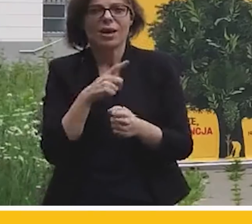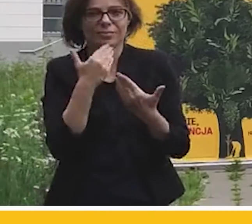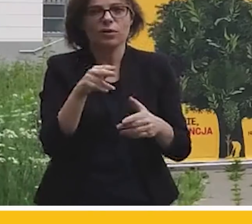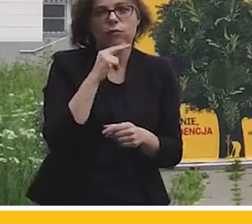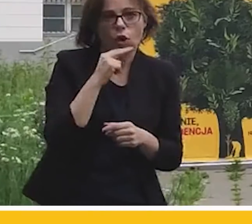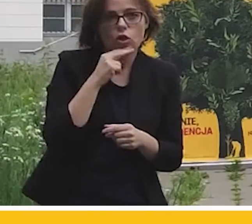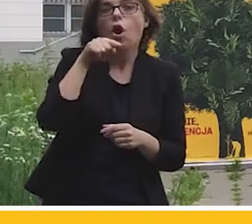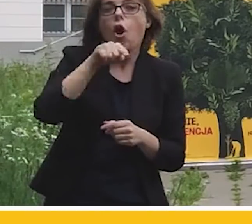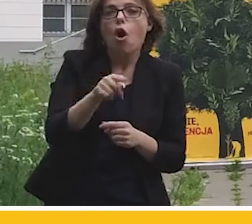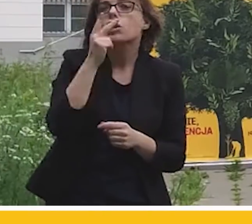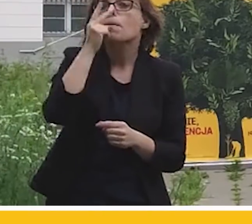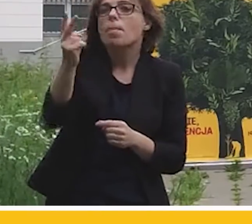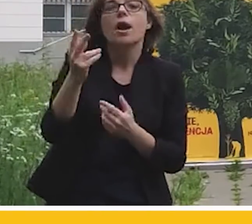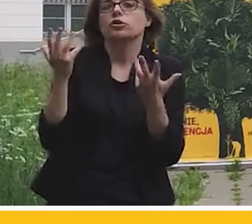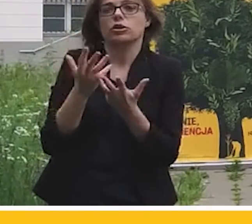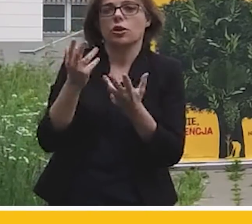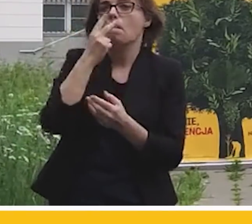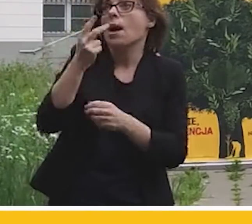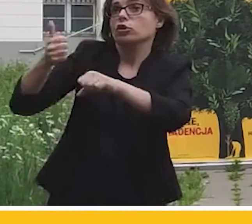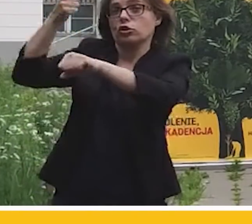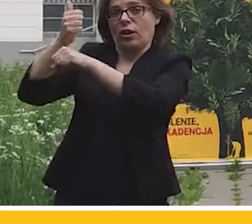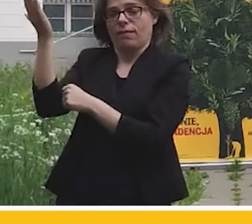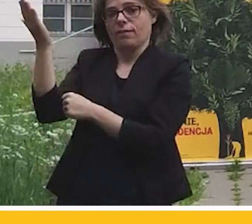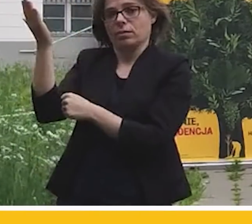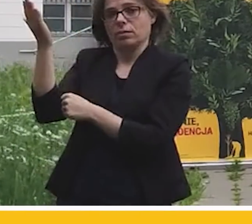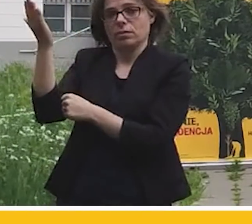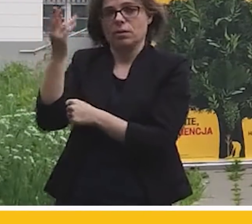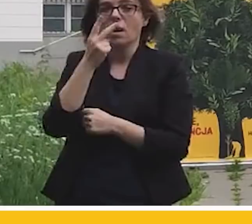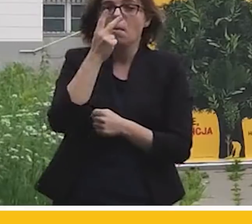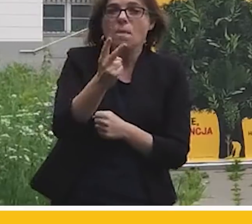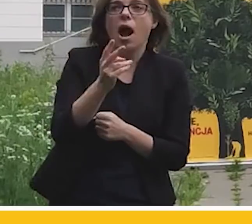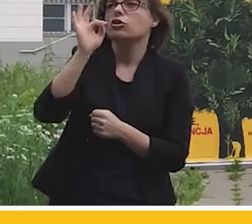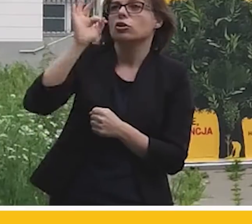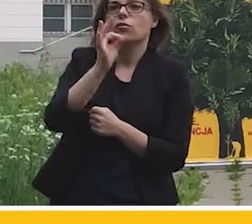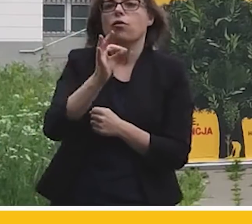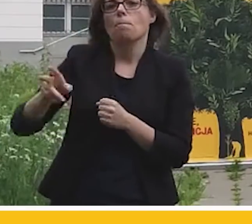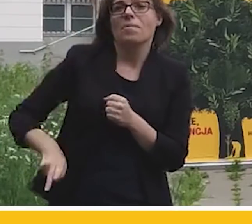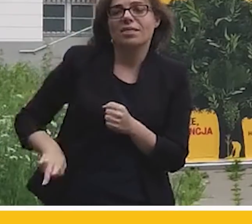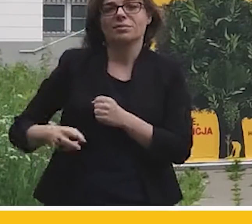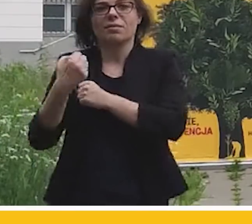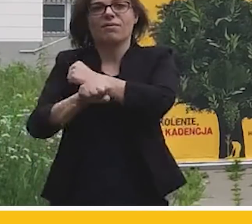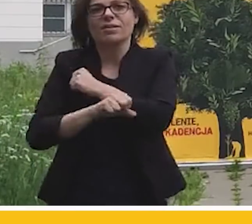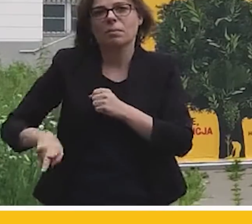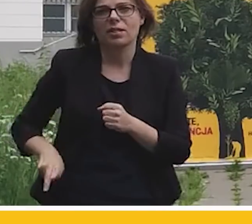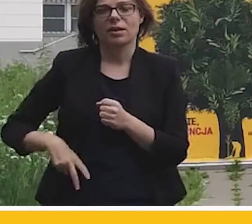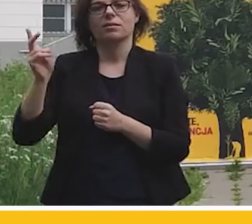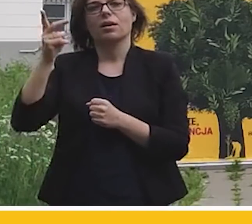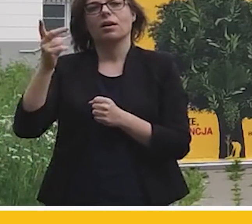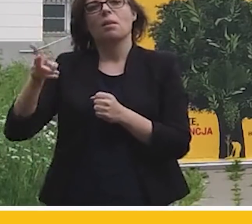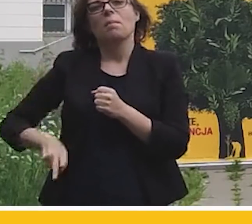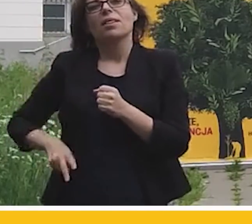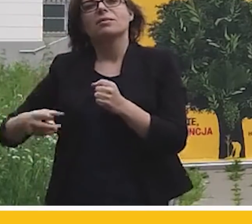dalej, oni patrzą, wpatrzeni są w swoich szefów, w swoich ministrów, w swoich wiceministrów, w dyrektorów departamentów.